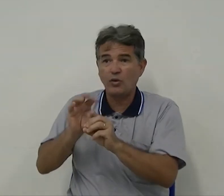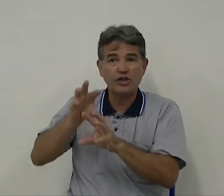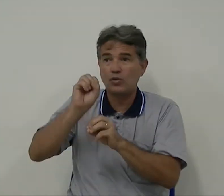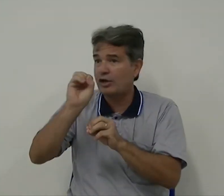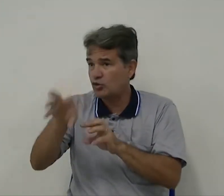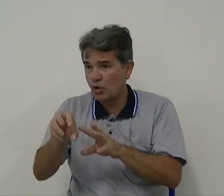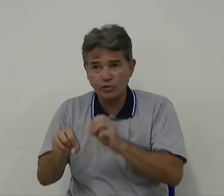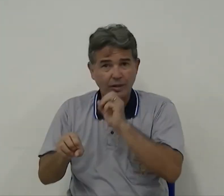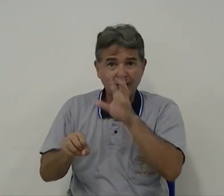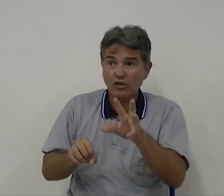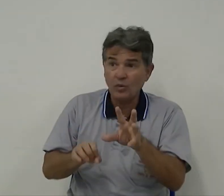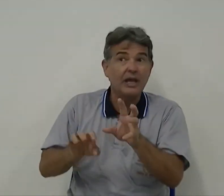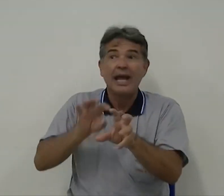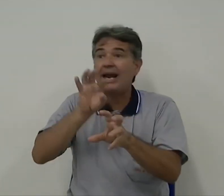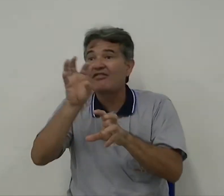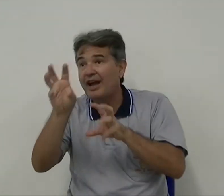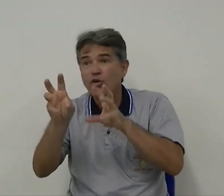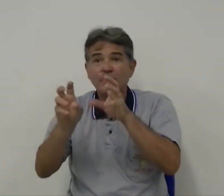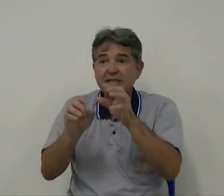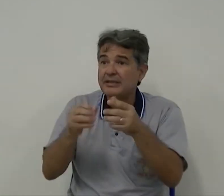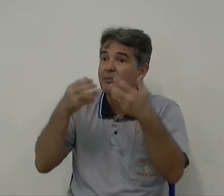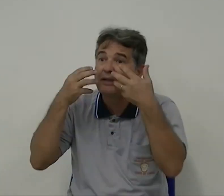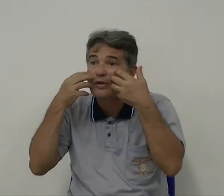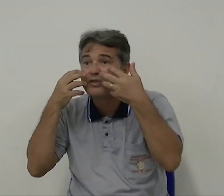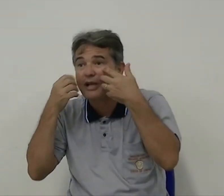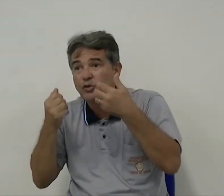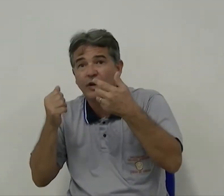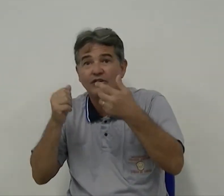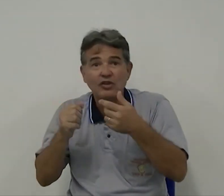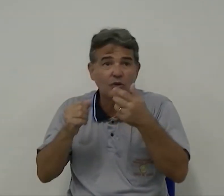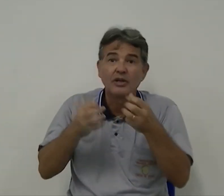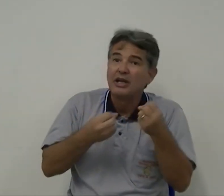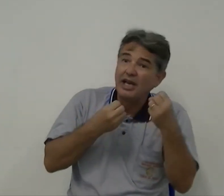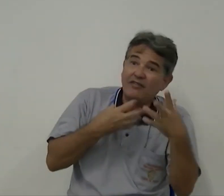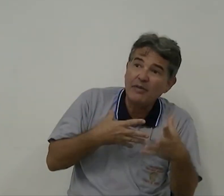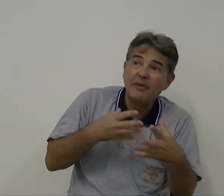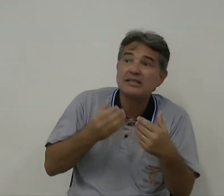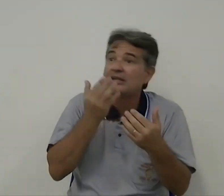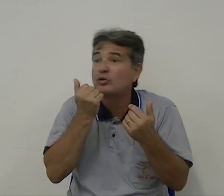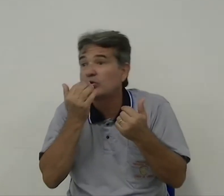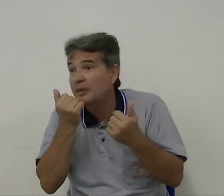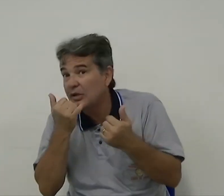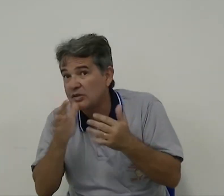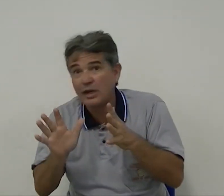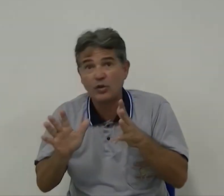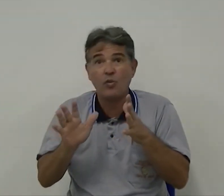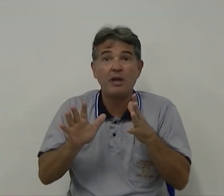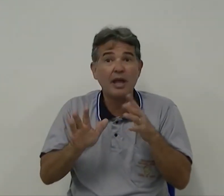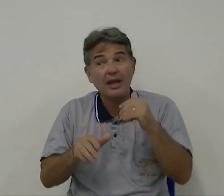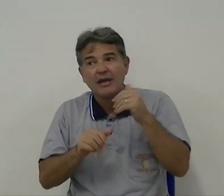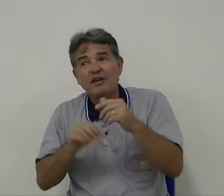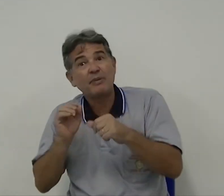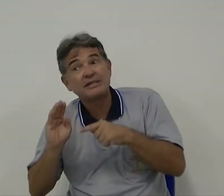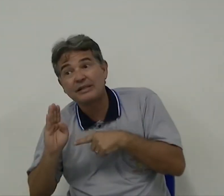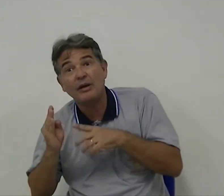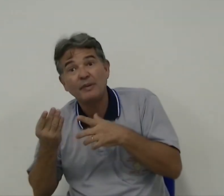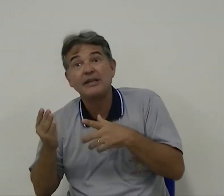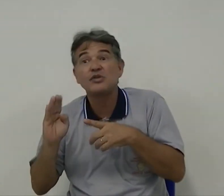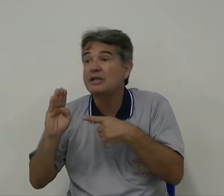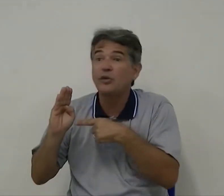gosta do cachorro, do gatinho, ela vai começando a aprender o sinal do gatinho, ela vai precisando aprender o sinal de comer, vai precisando aprender o sinal